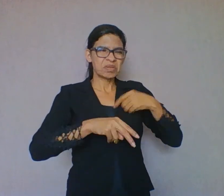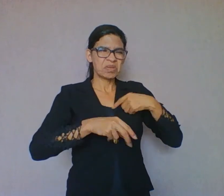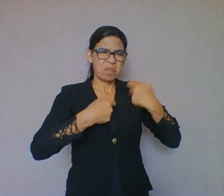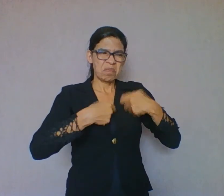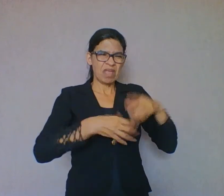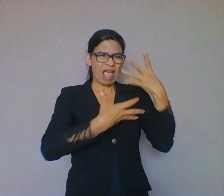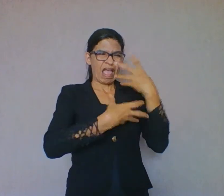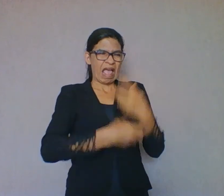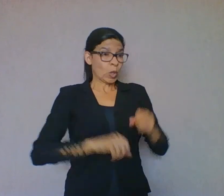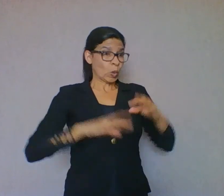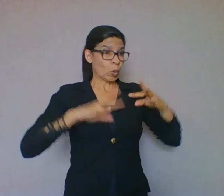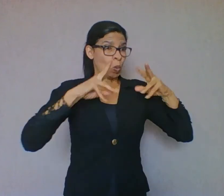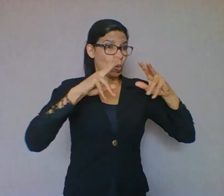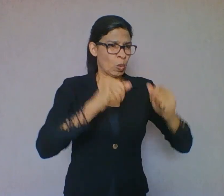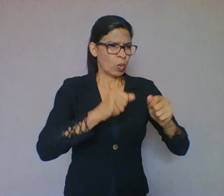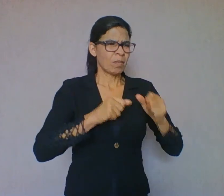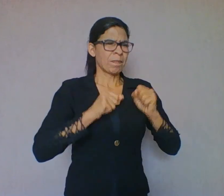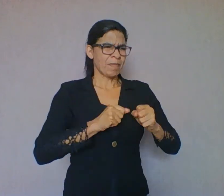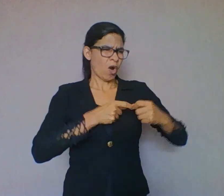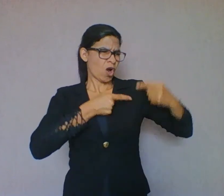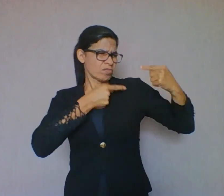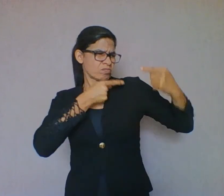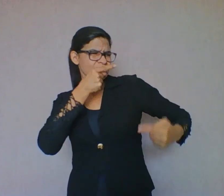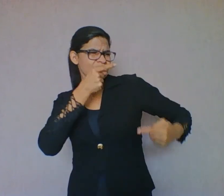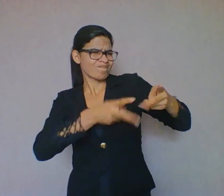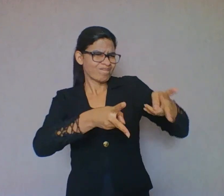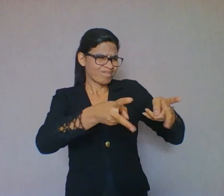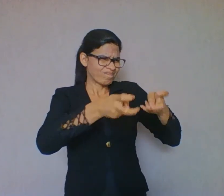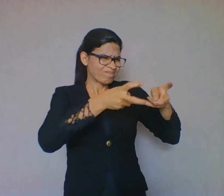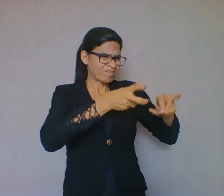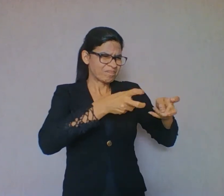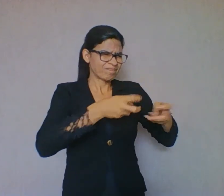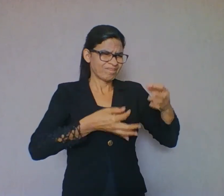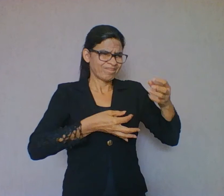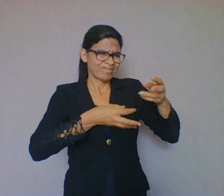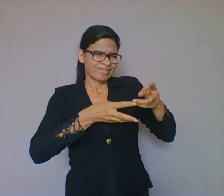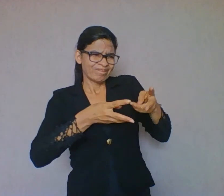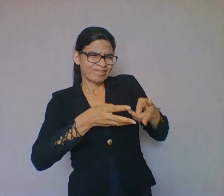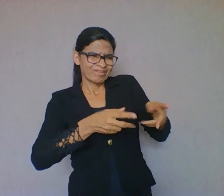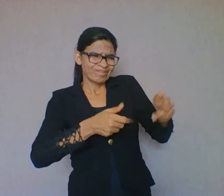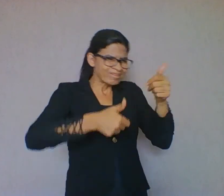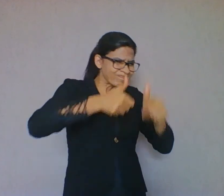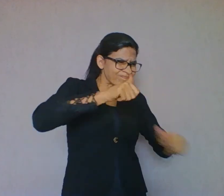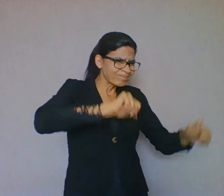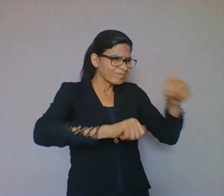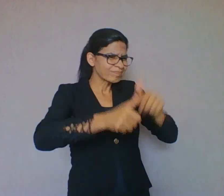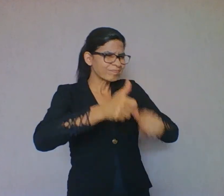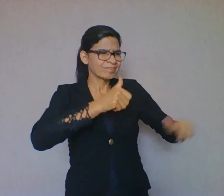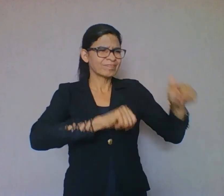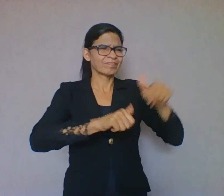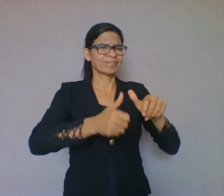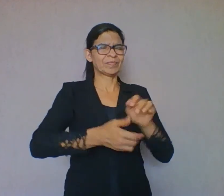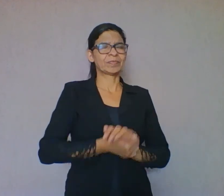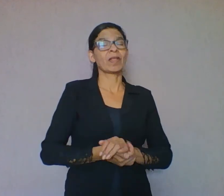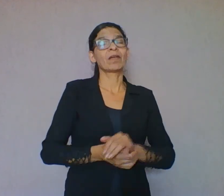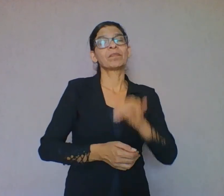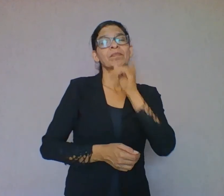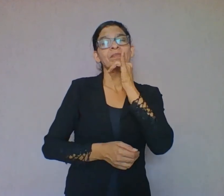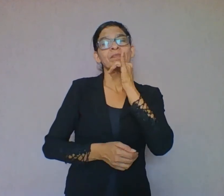criticar, analisar aquele texto da melhor maneira. Por exemplo, eu pego um texto sobre política.